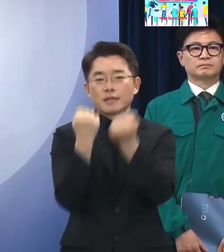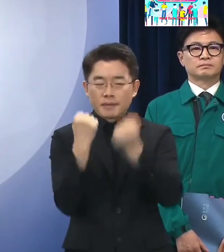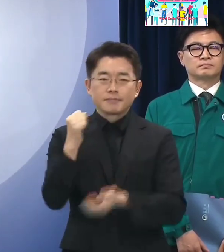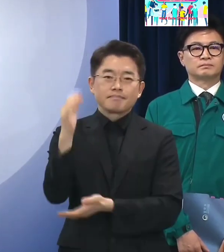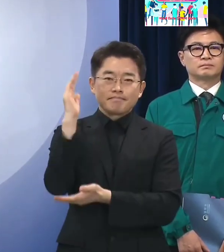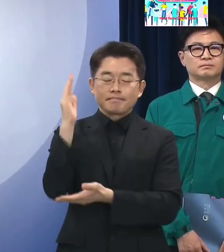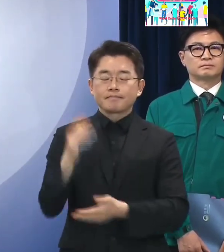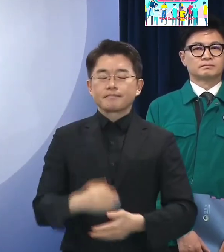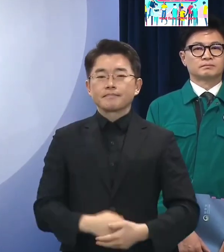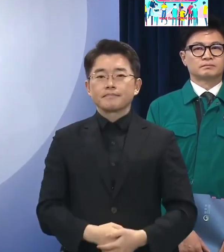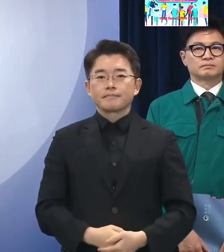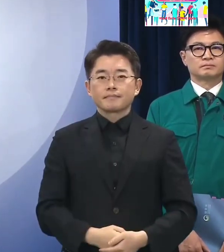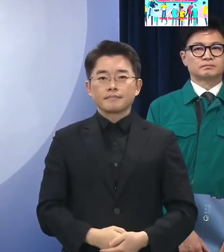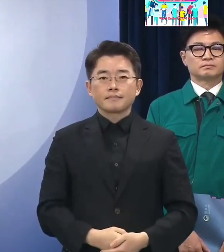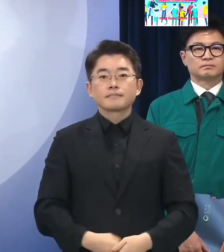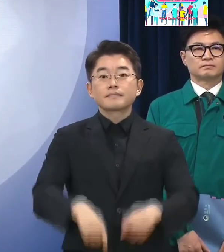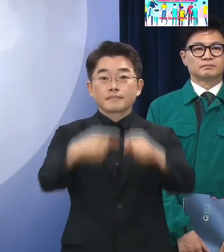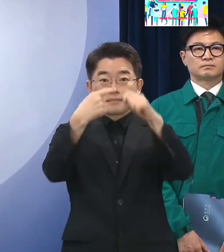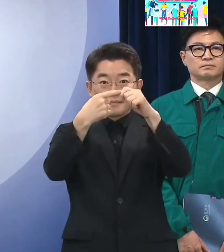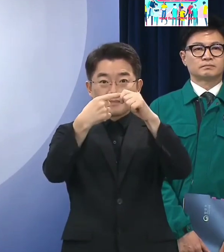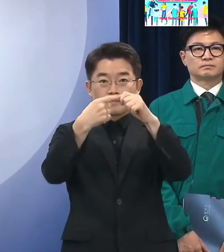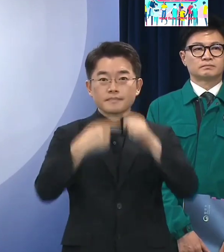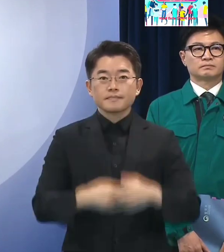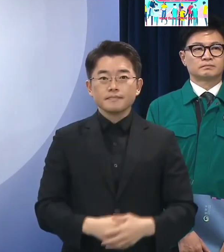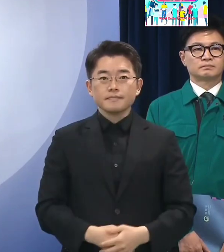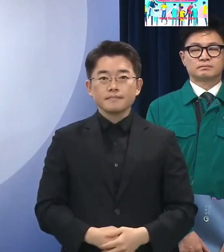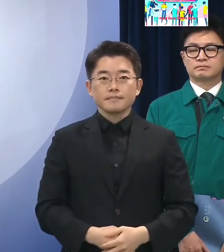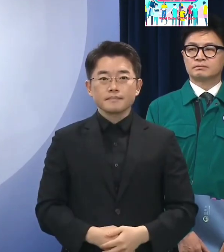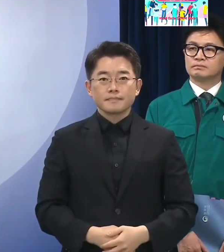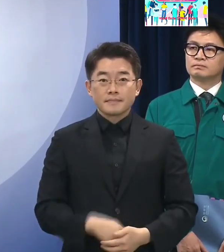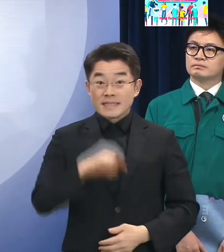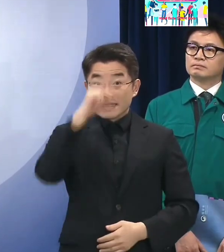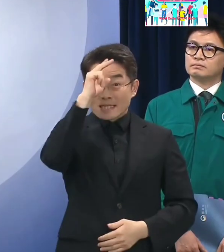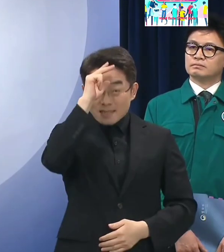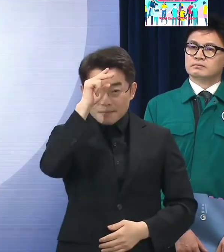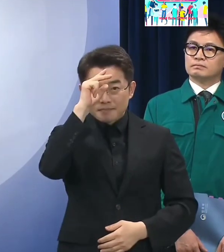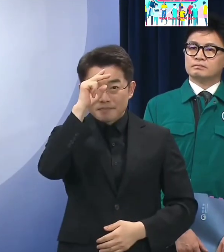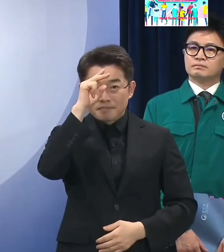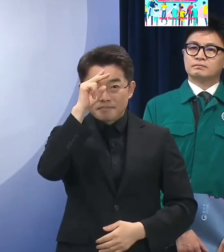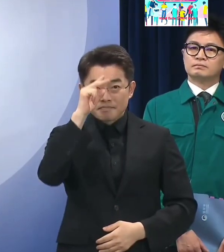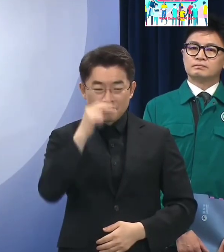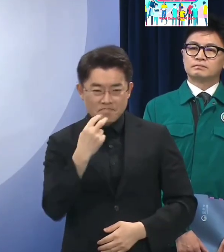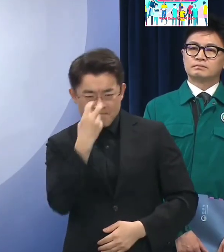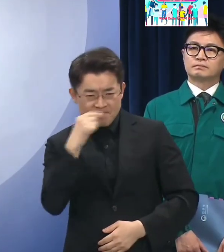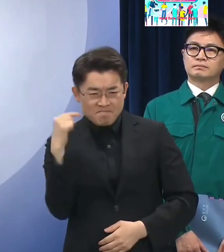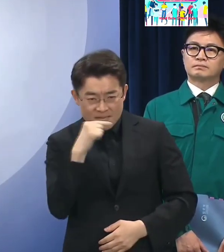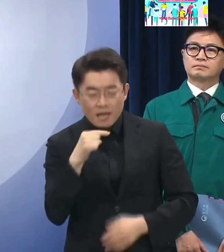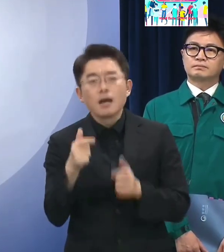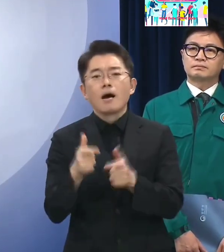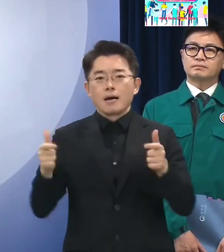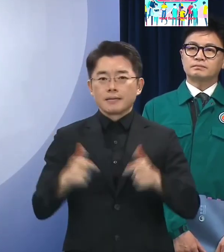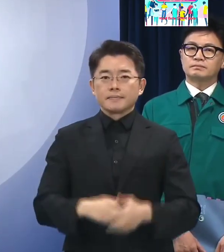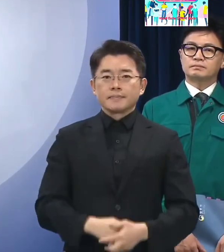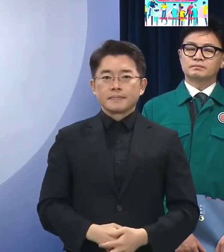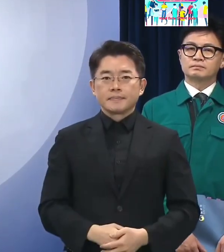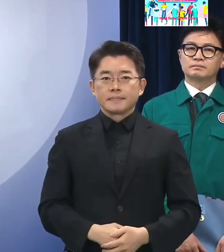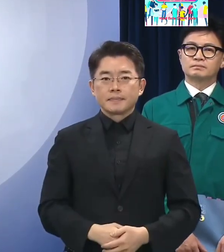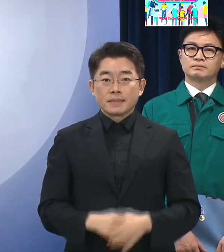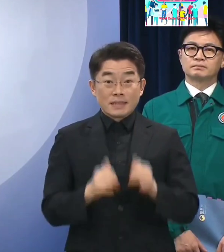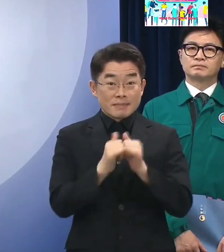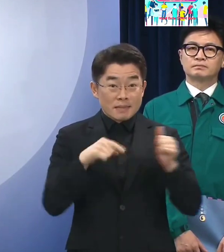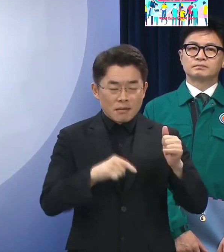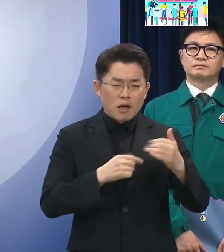설명드리고자 합니다 첫째, 우리의 치안력을 한층 강화하겠습니다 국민